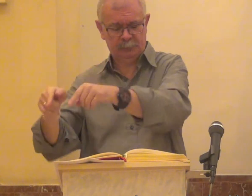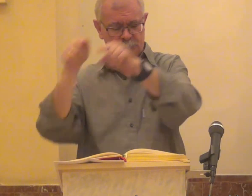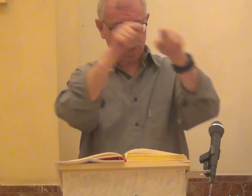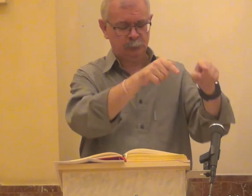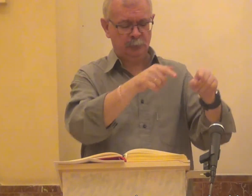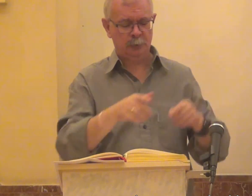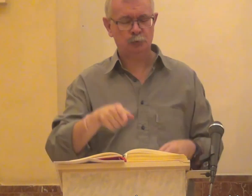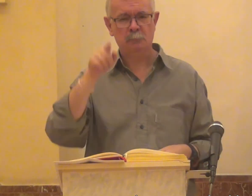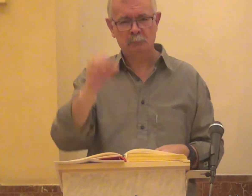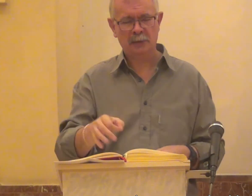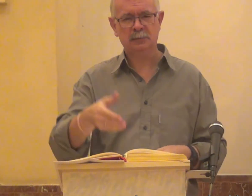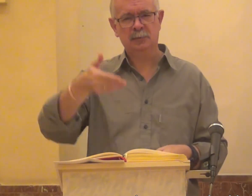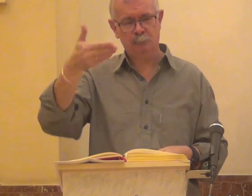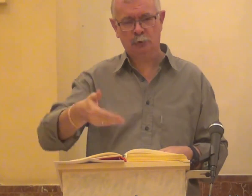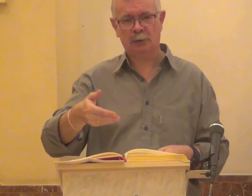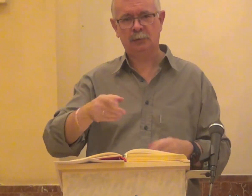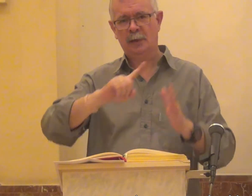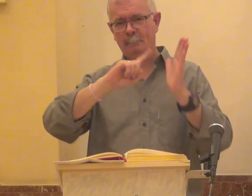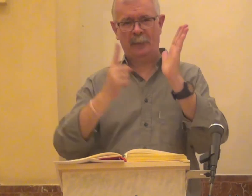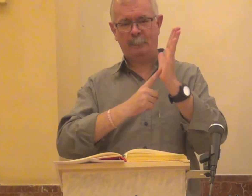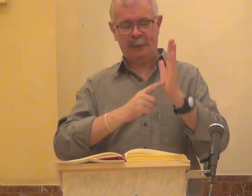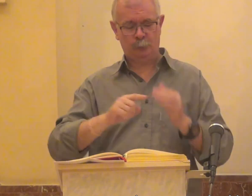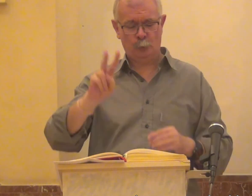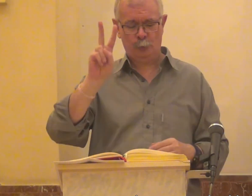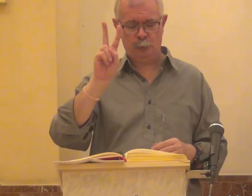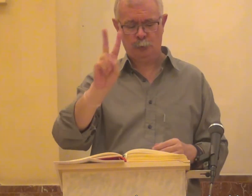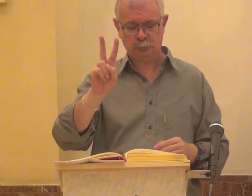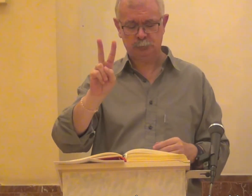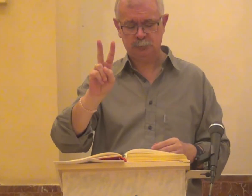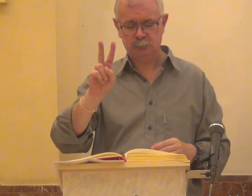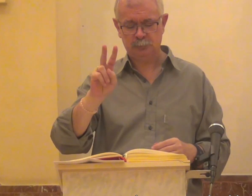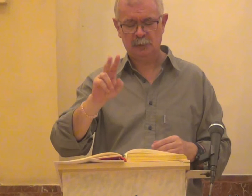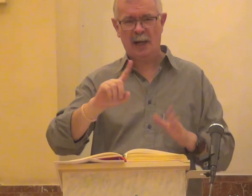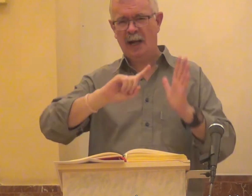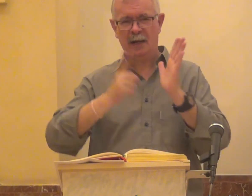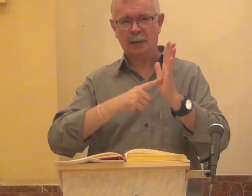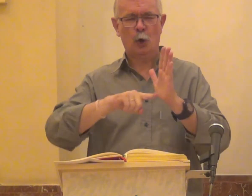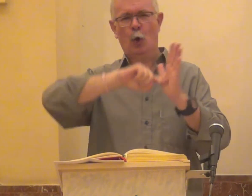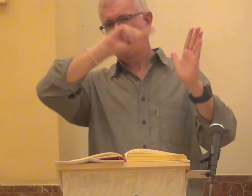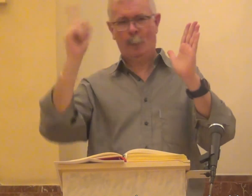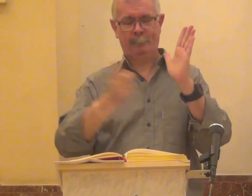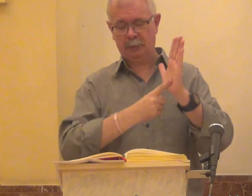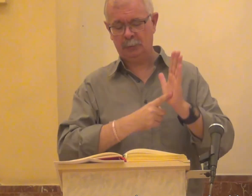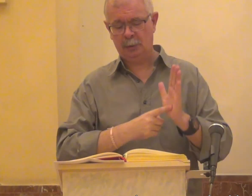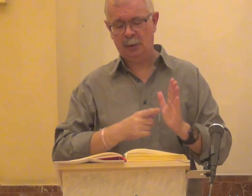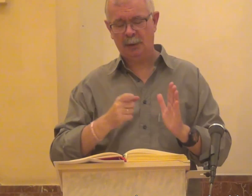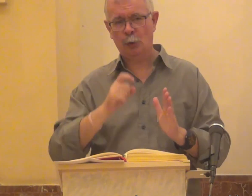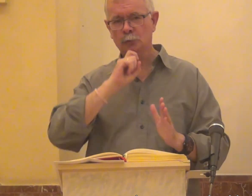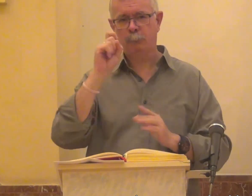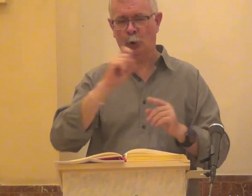estos dos mandamientos sostienen la ley entera y